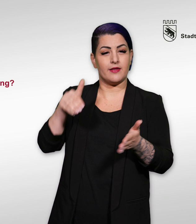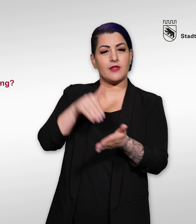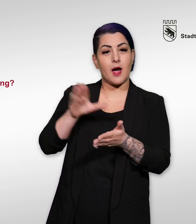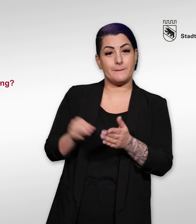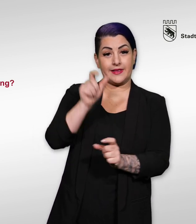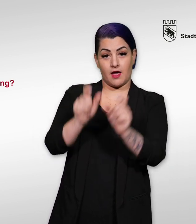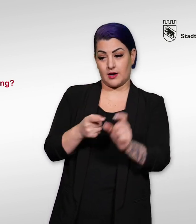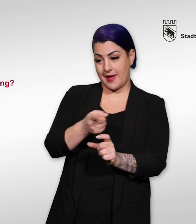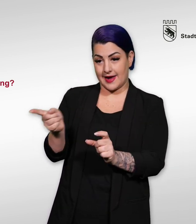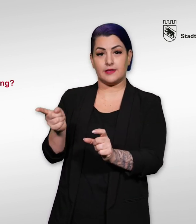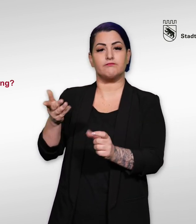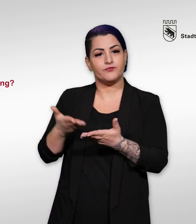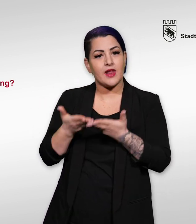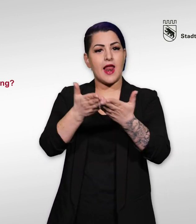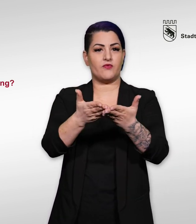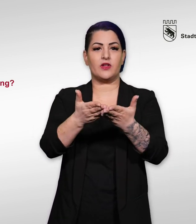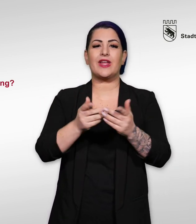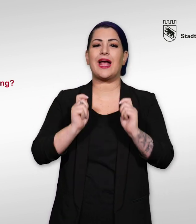Mitarbeitende Ihnen beim Ausfüllen des Gesuchsformulars.